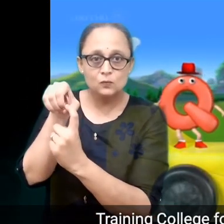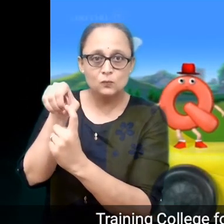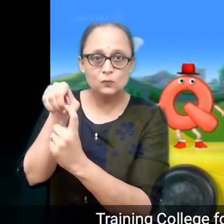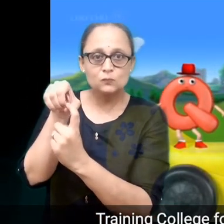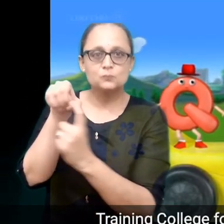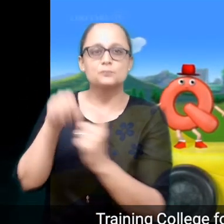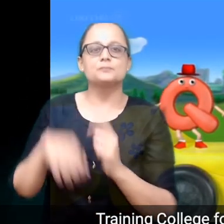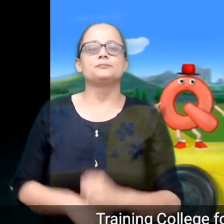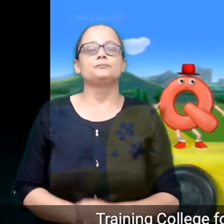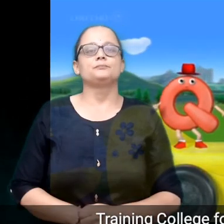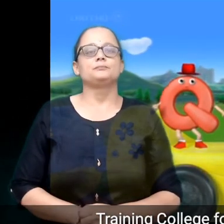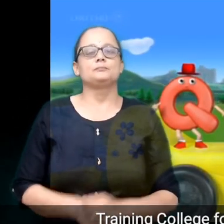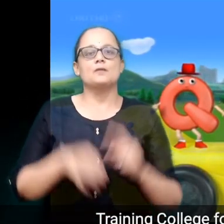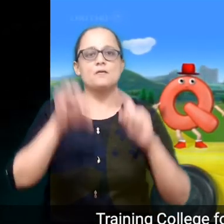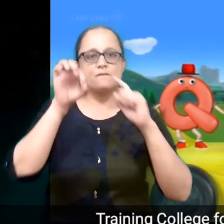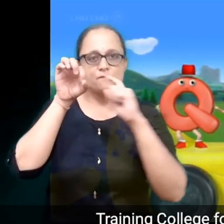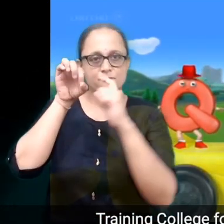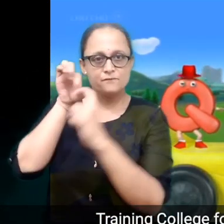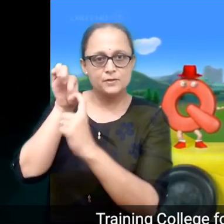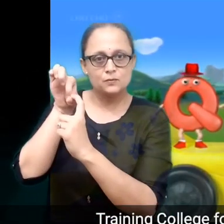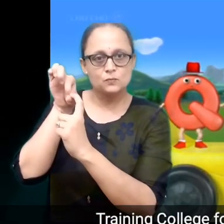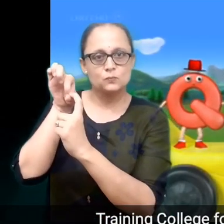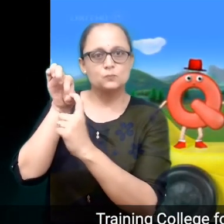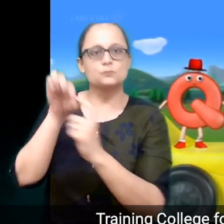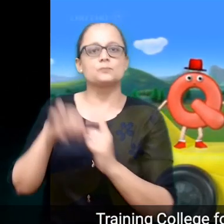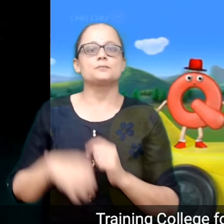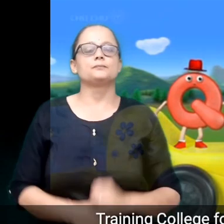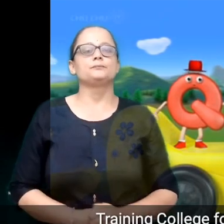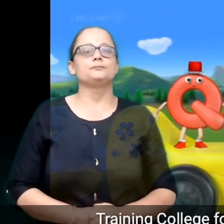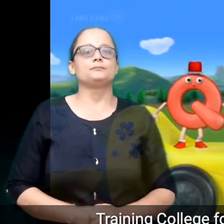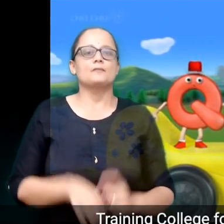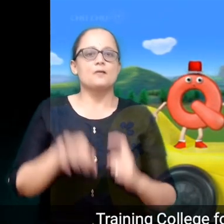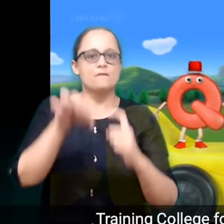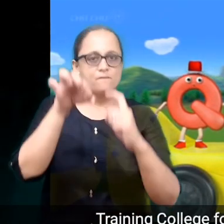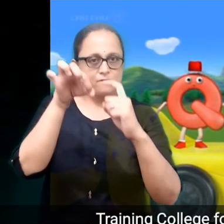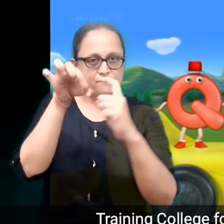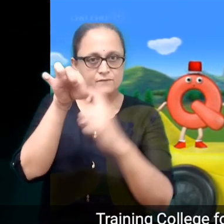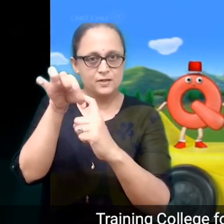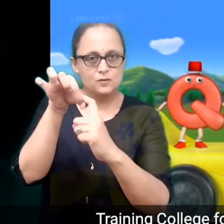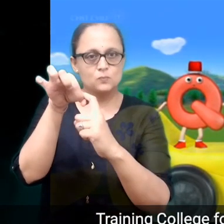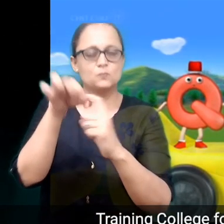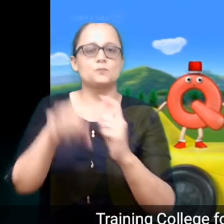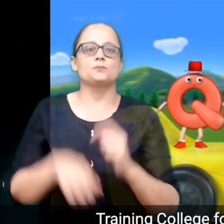Q, Q, Q, Q,